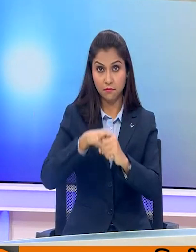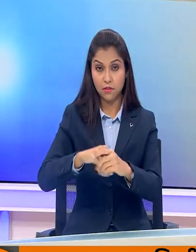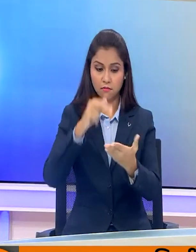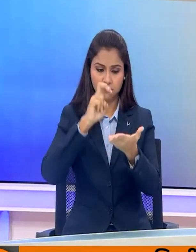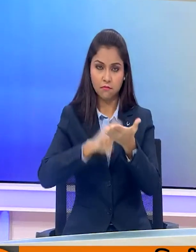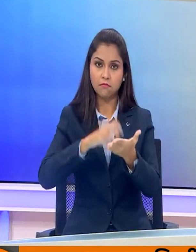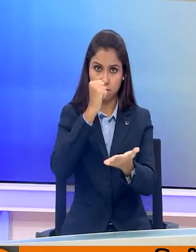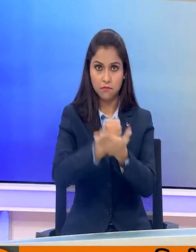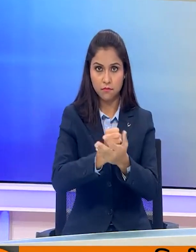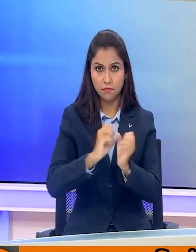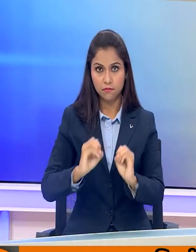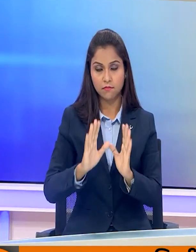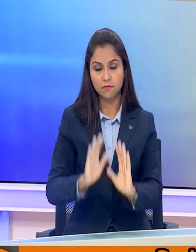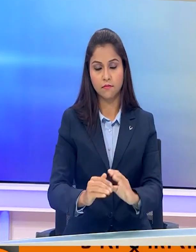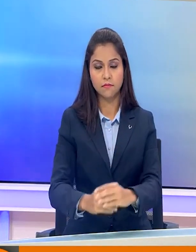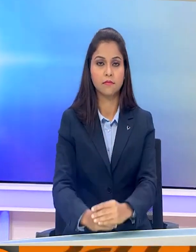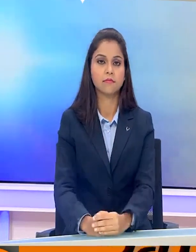पंजी करण कराया है